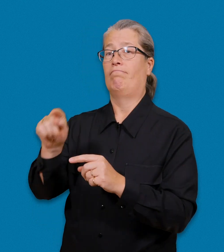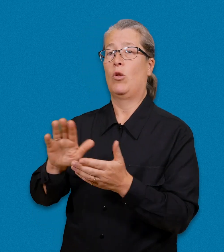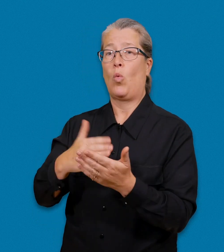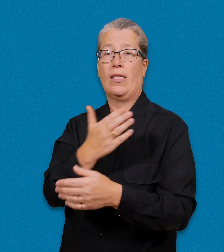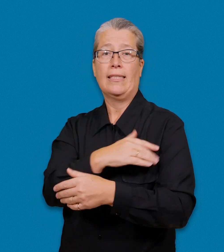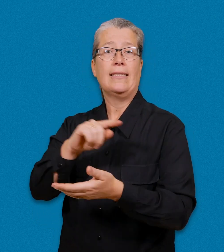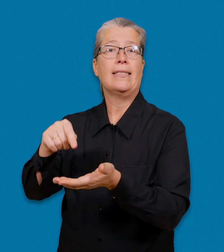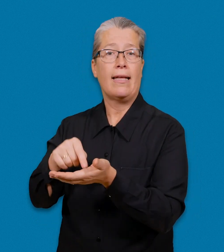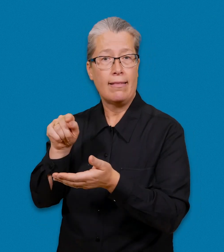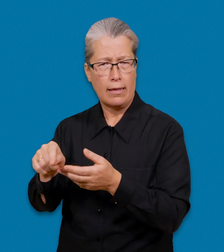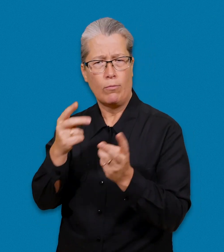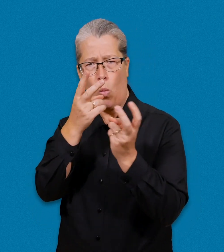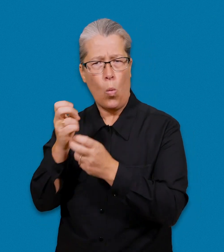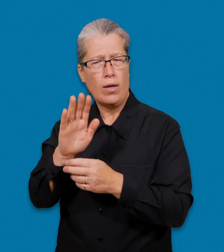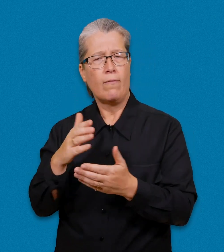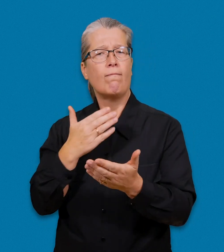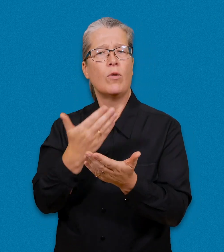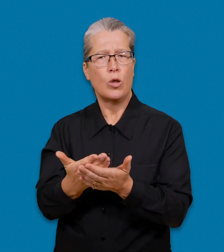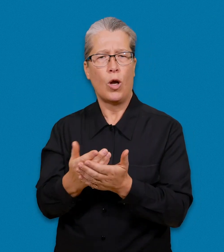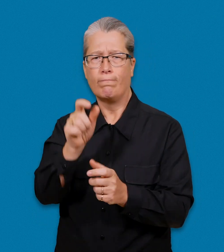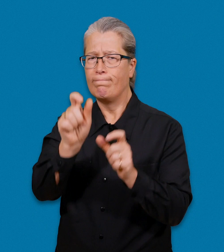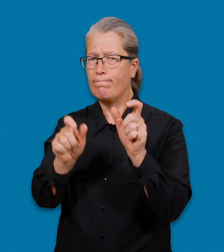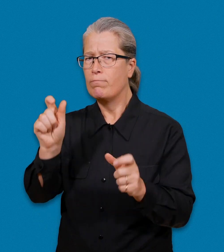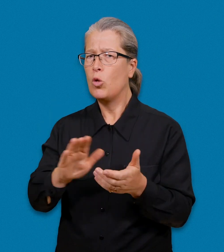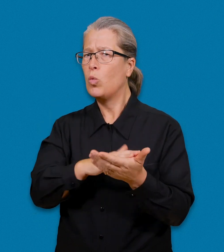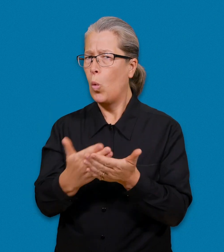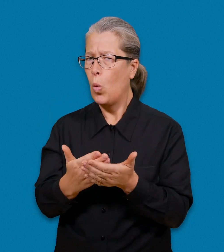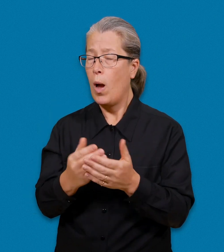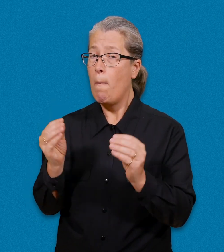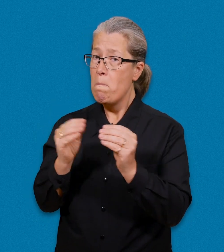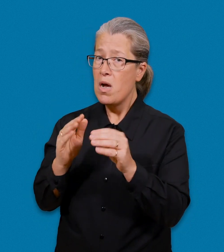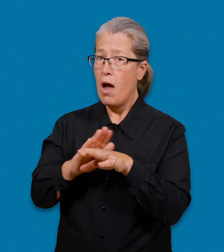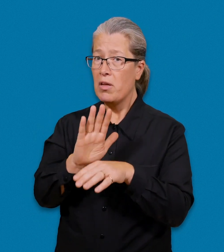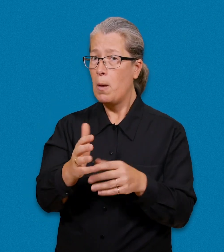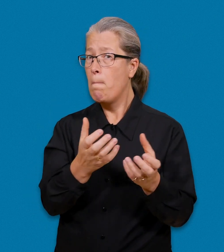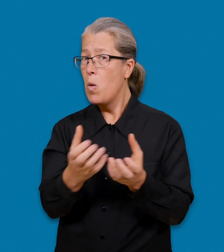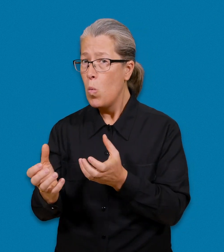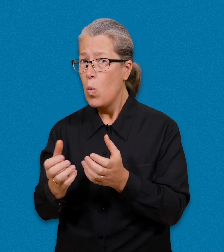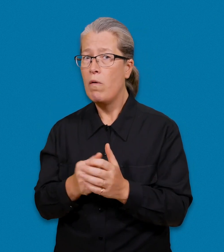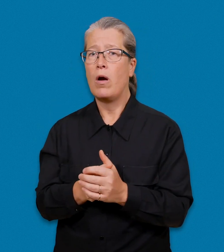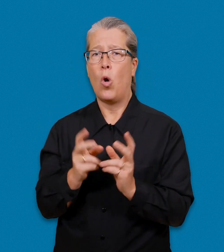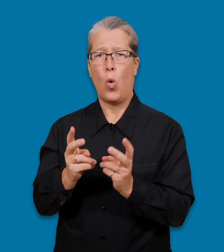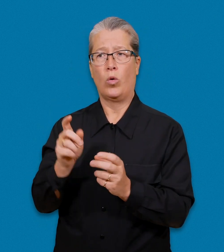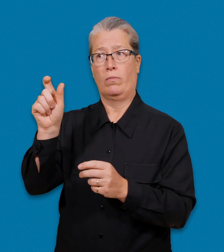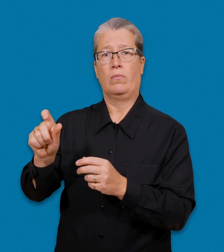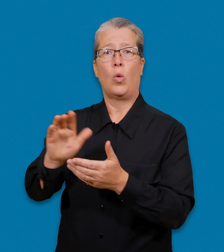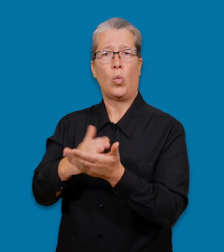Kontrollera centret för tolktjänst för personer med funktionsnedsättning att den tolk som du föreslagit är lämplig för dina